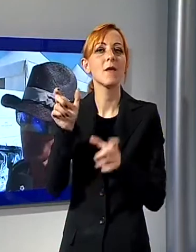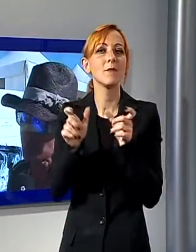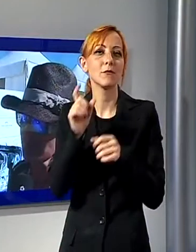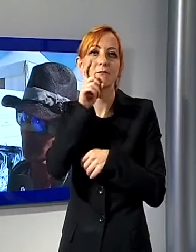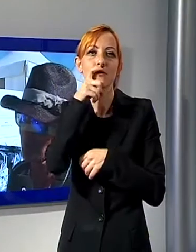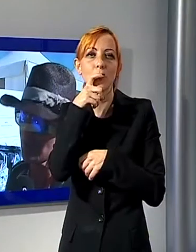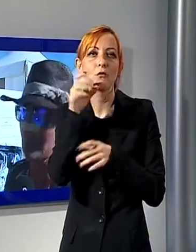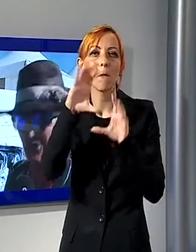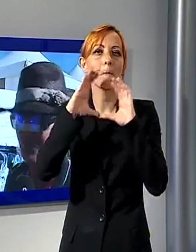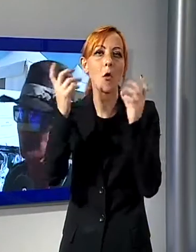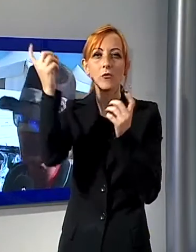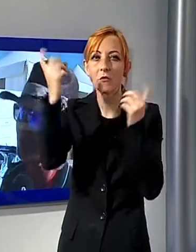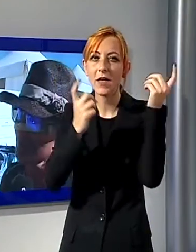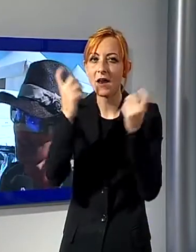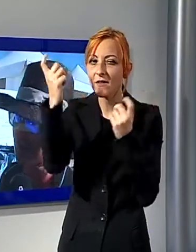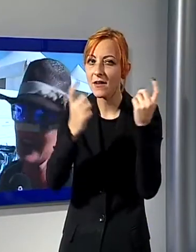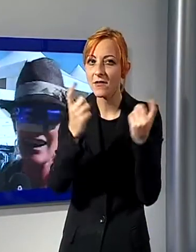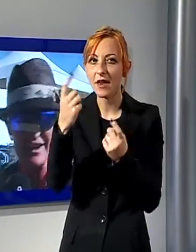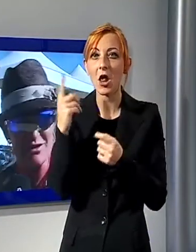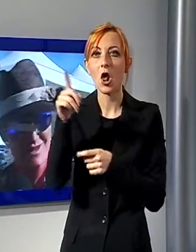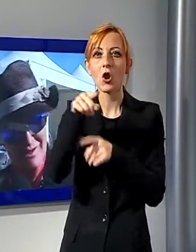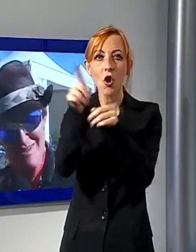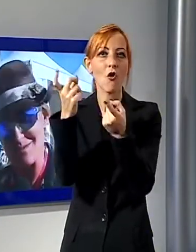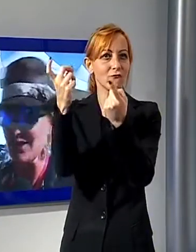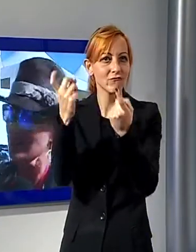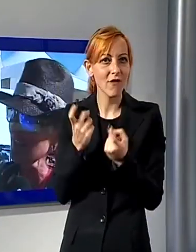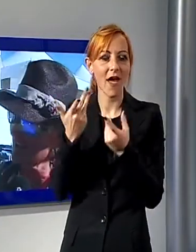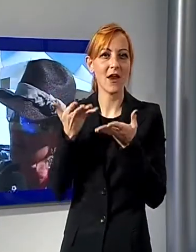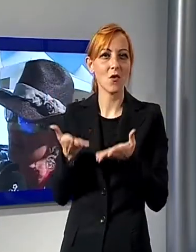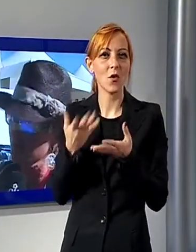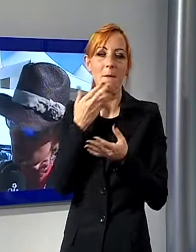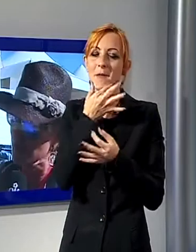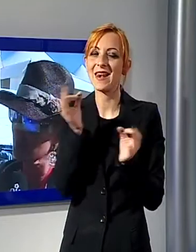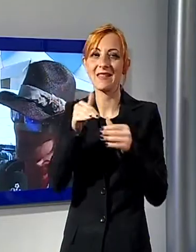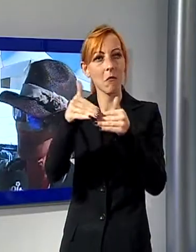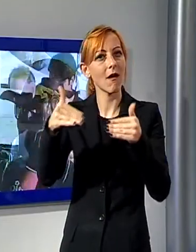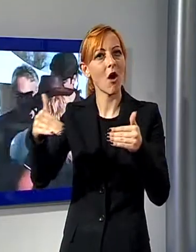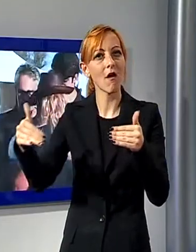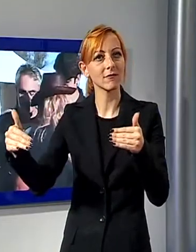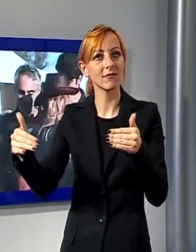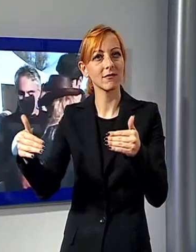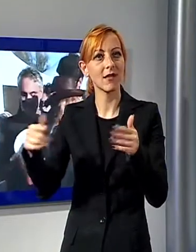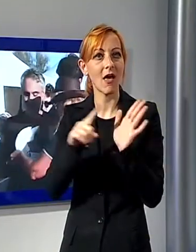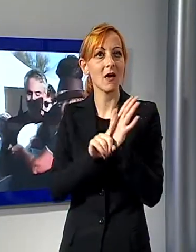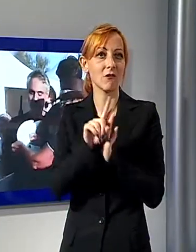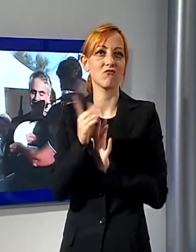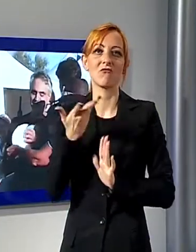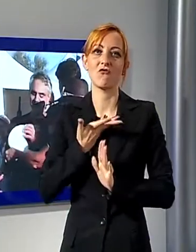spostato nulla, loro sono venuti da noi in questa bellissima costa e quindi questo è il risultato. A consegnare il premio FIPA